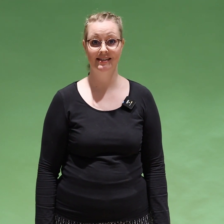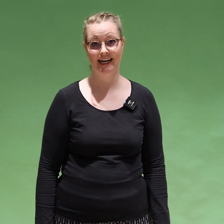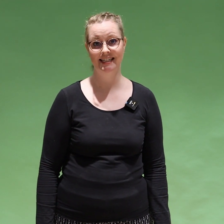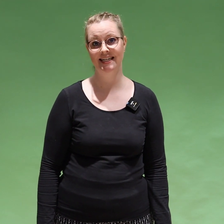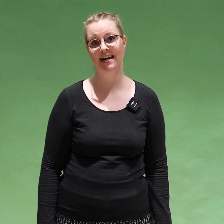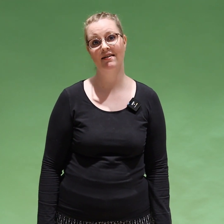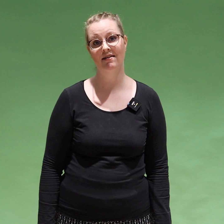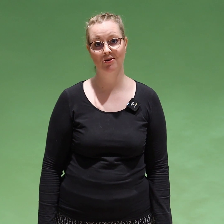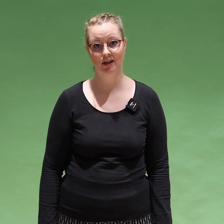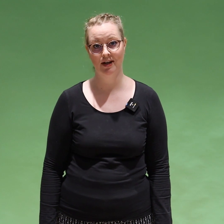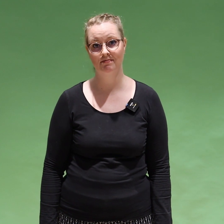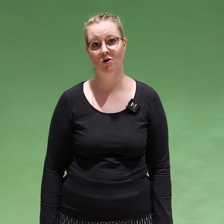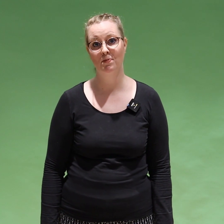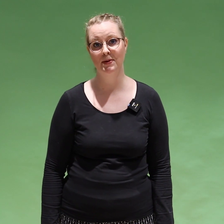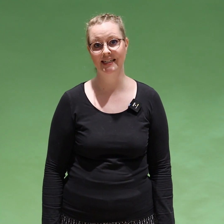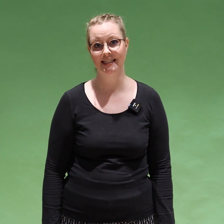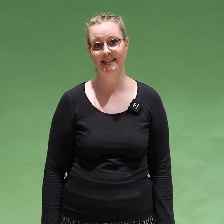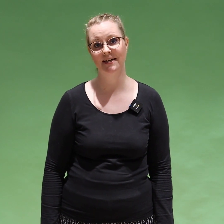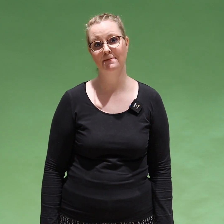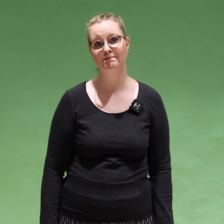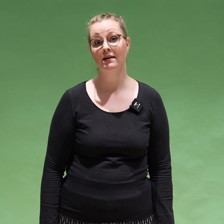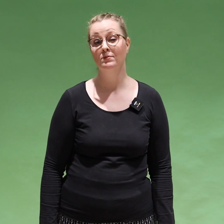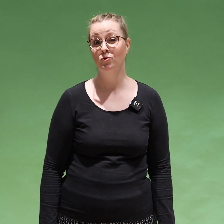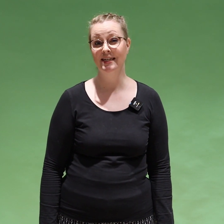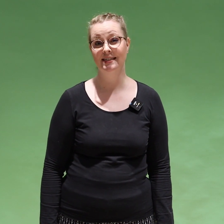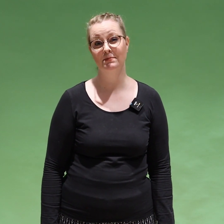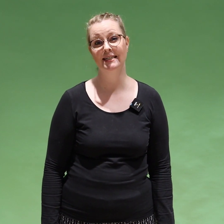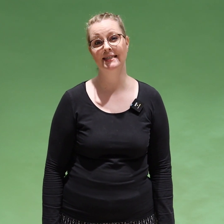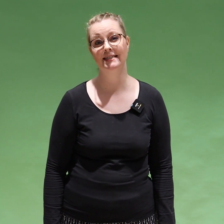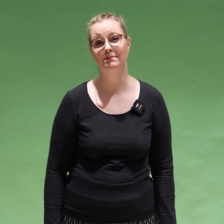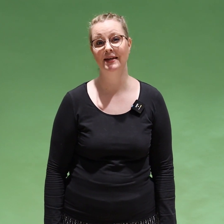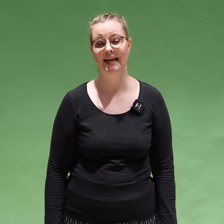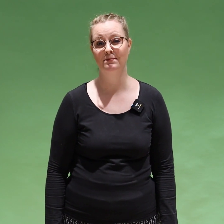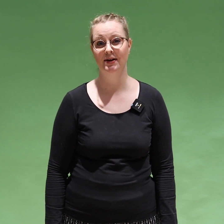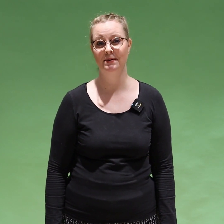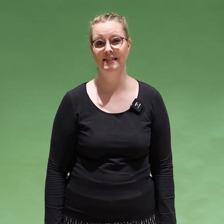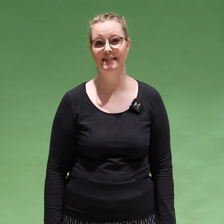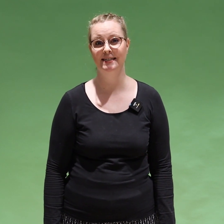stressiä ja auttavan oppimisessa ja muistamisessa, mieleenpainamisessa.